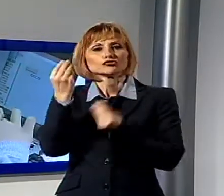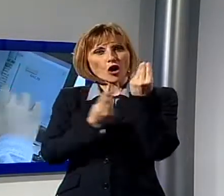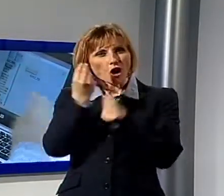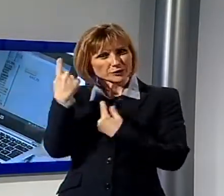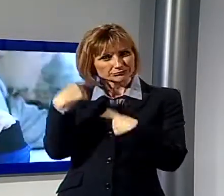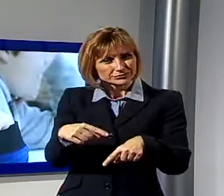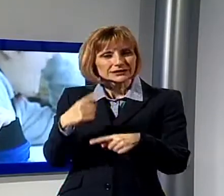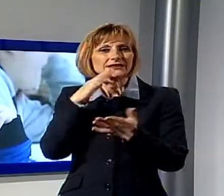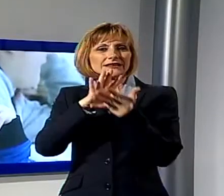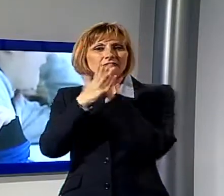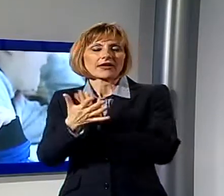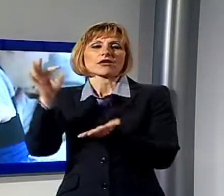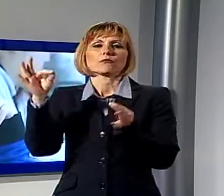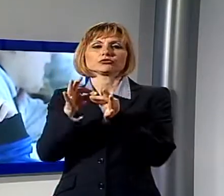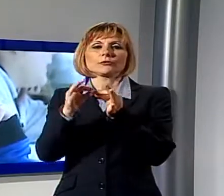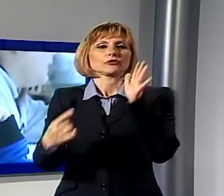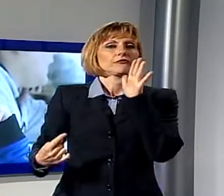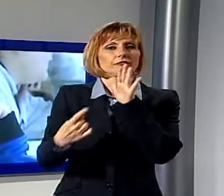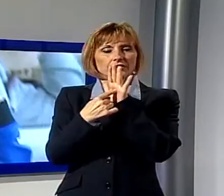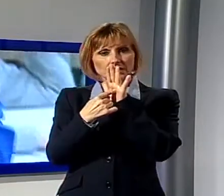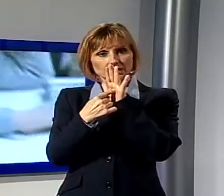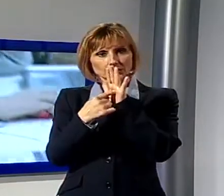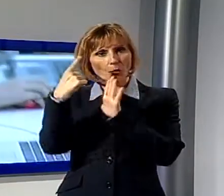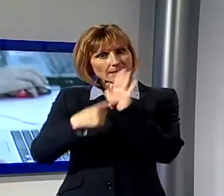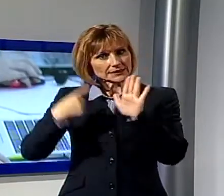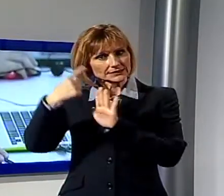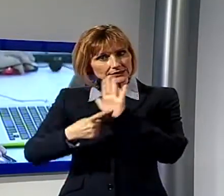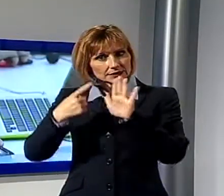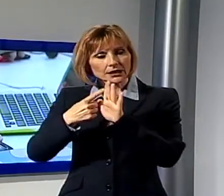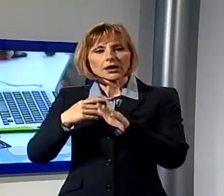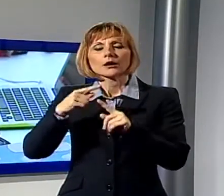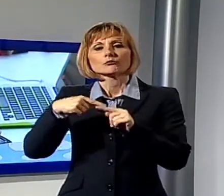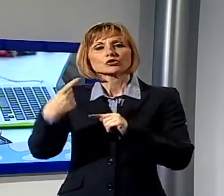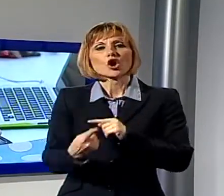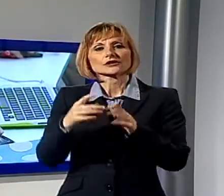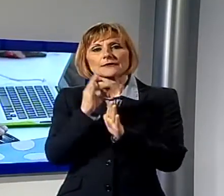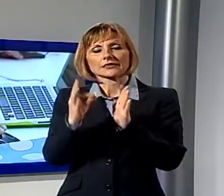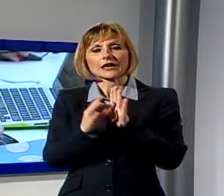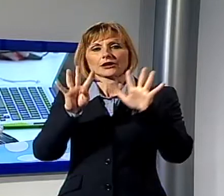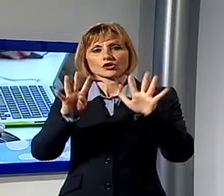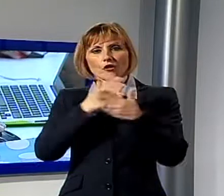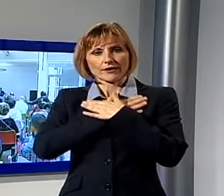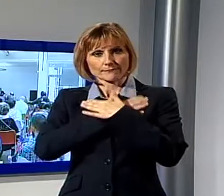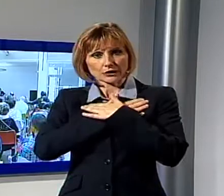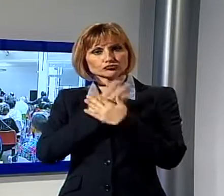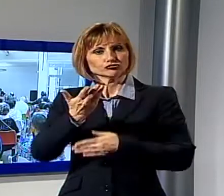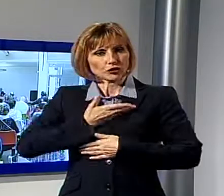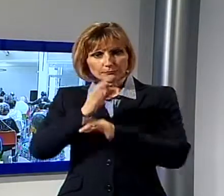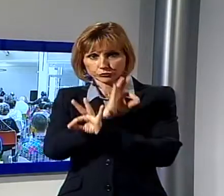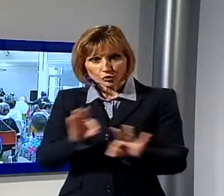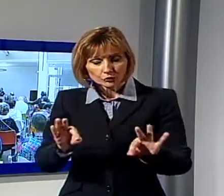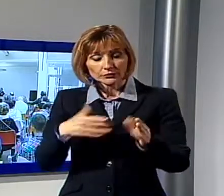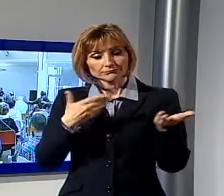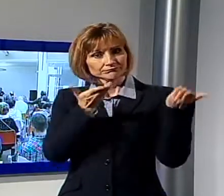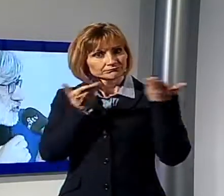Polo Tecnologico Lucchese. La prossima data è già stata fissata per sabato 9 maggio. Tra i protagonisti dell'Open Day anche Luca